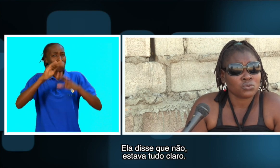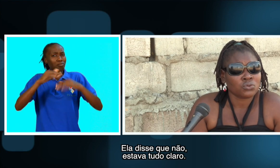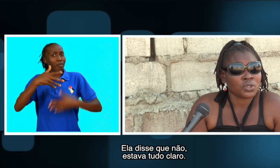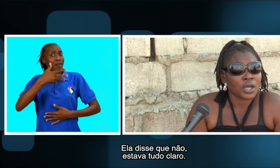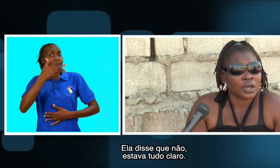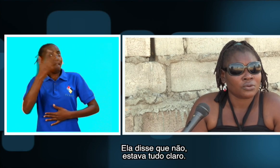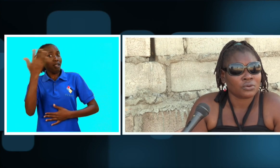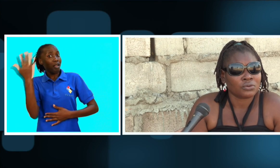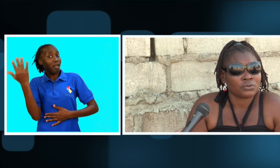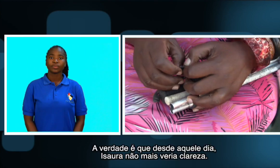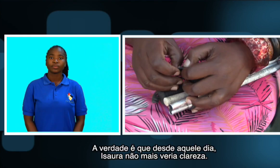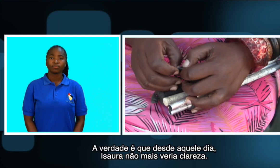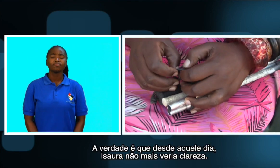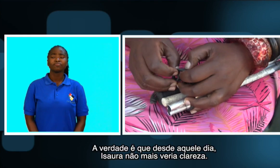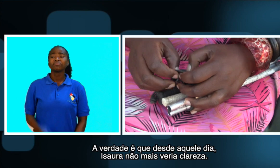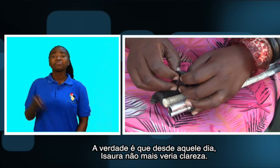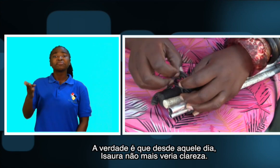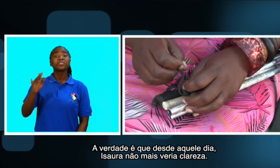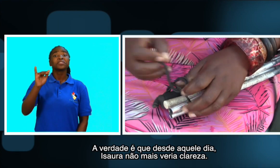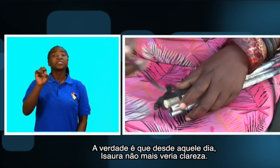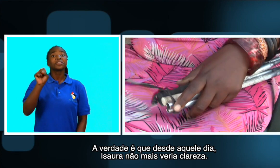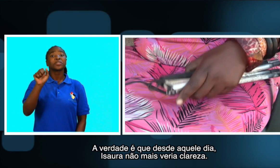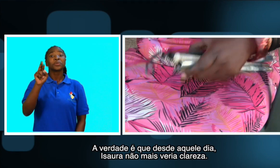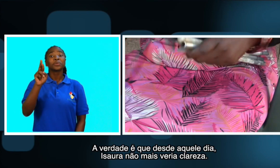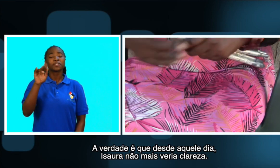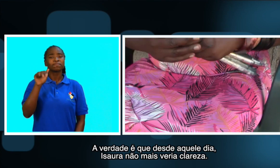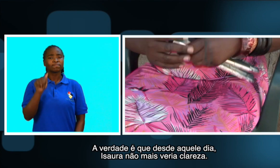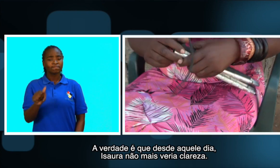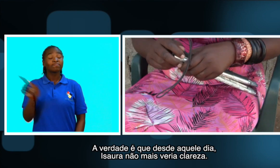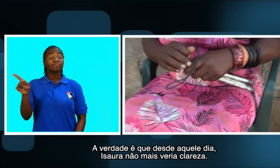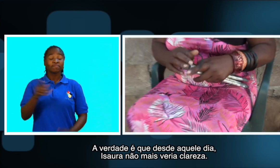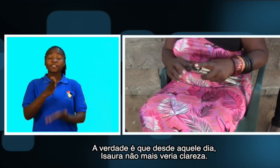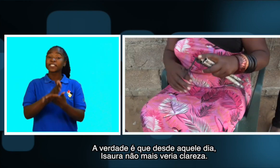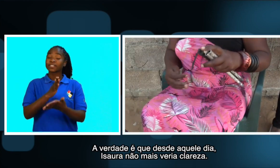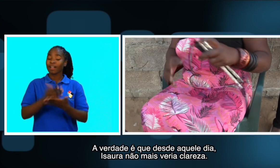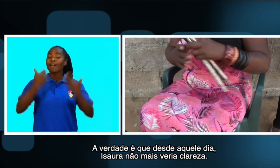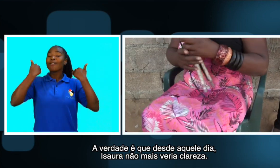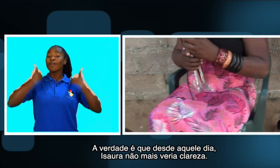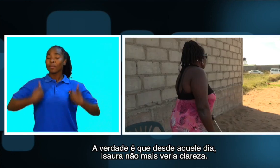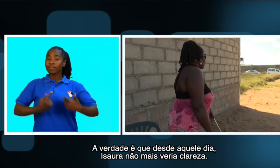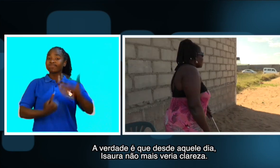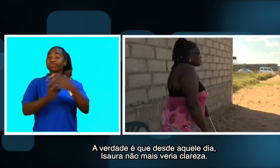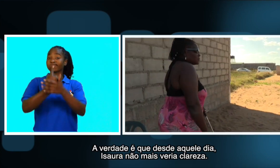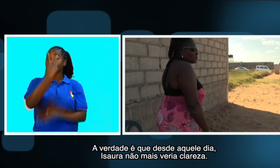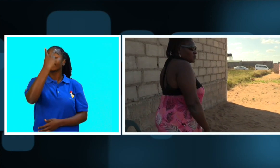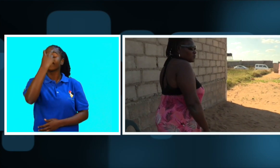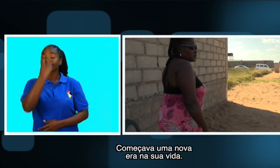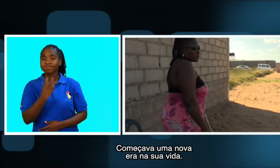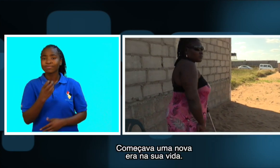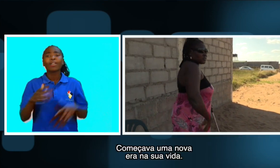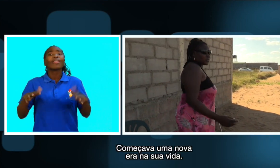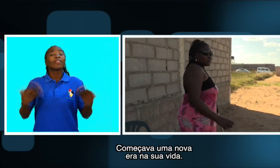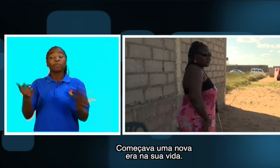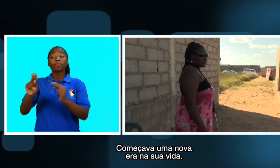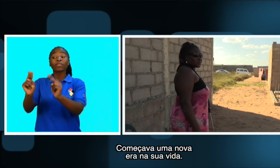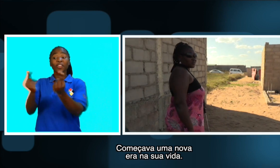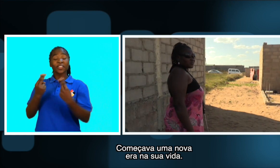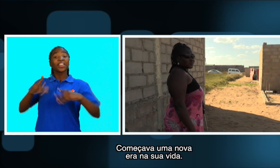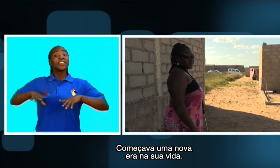tudo claro. A verdade é que desde aquele dia, Isaura não mais veria clareza. Começava uma nova era na